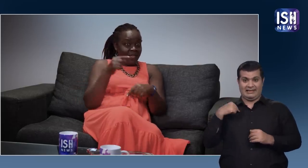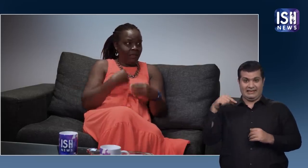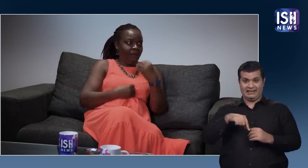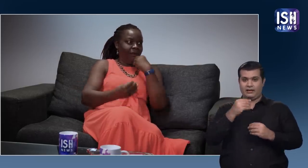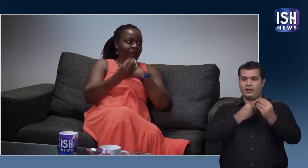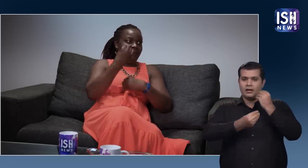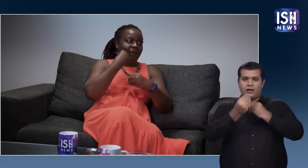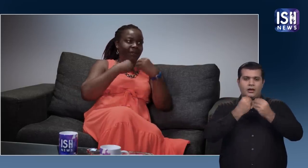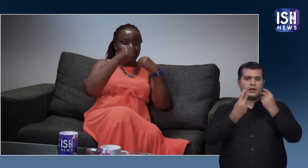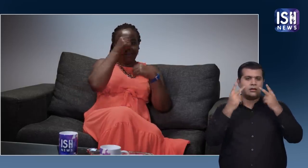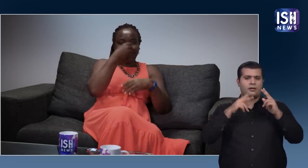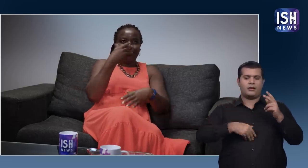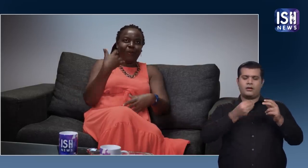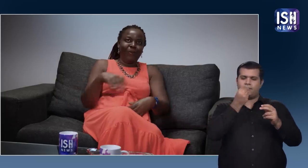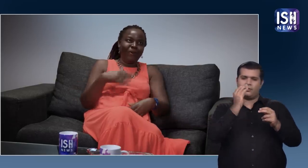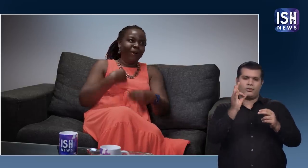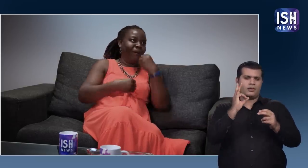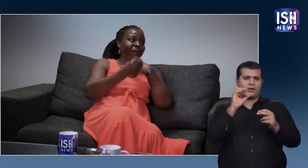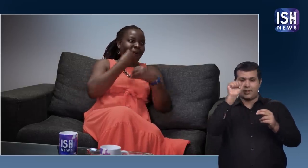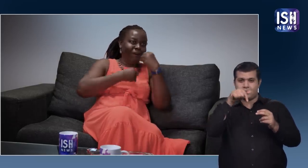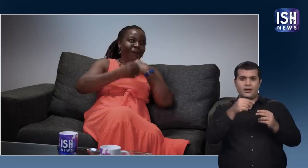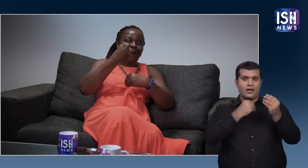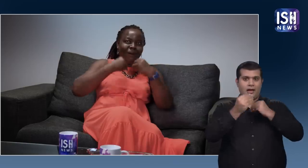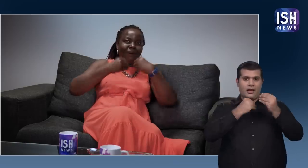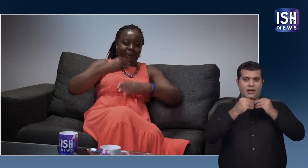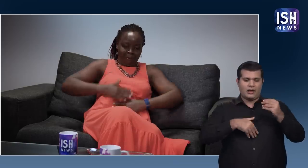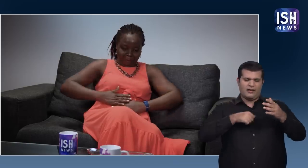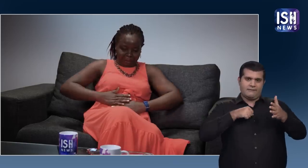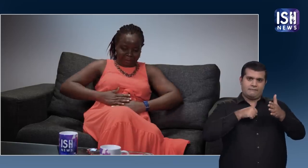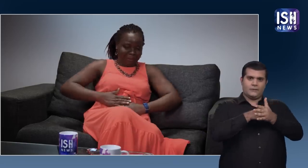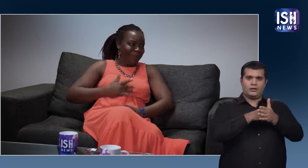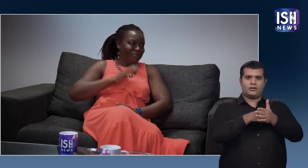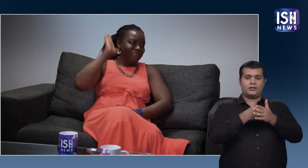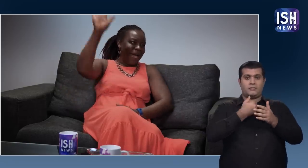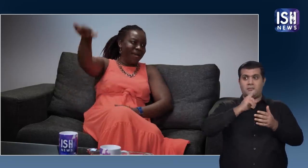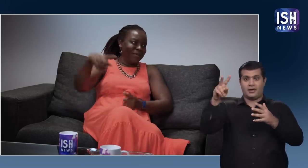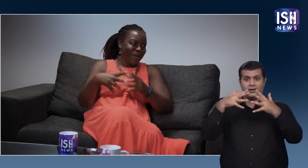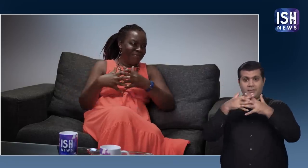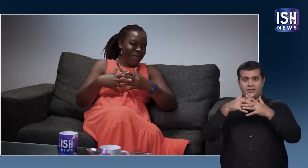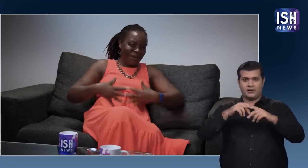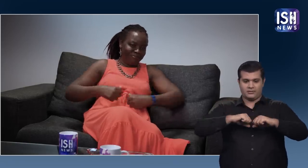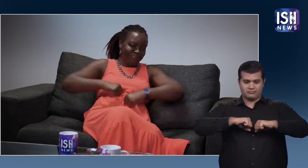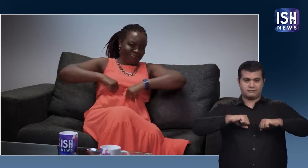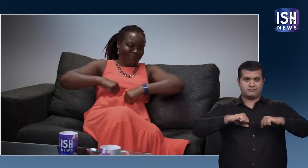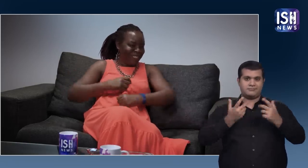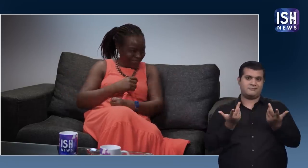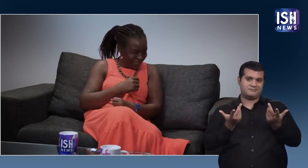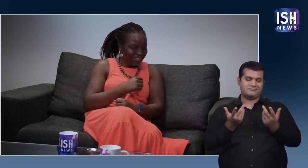वहां थी तो मैंने स्वादेश भारतिया खाना खाया जब तक की मेरा पेट ना भर जाए। अब मैं थोड़ा वजन बढ़ा के वापस USA जा रही